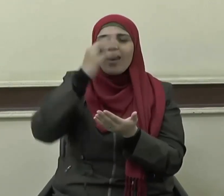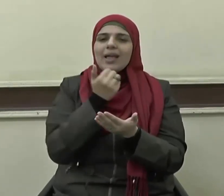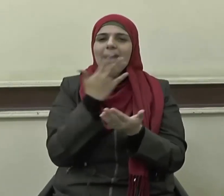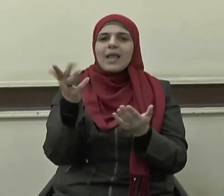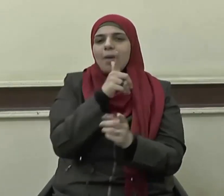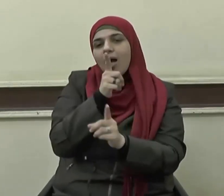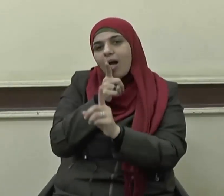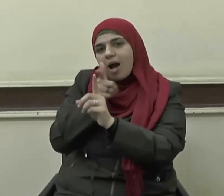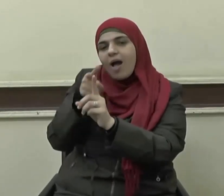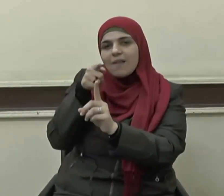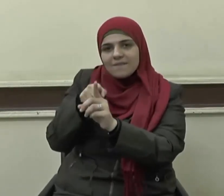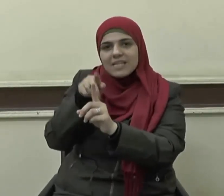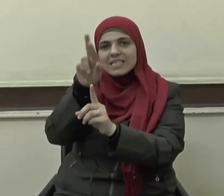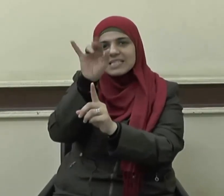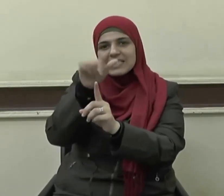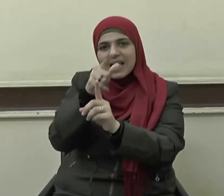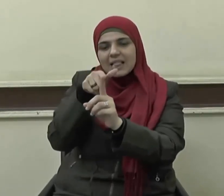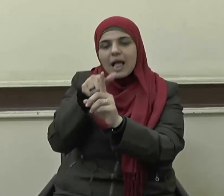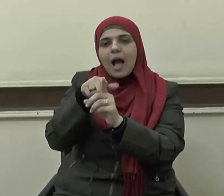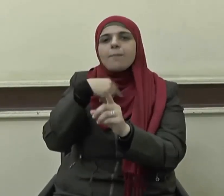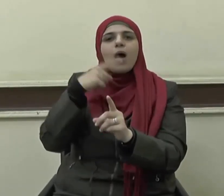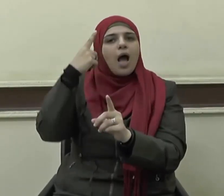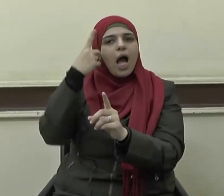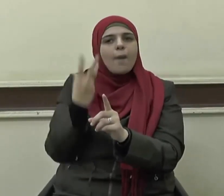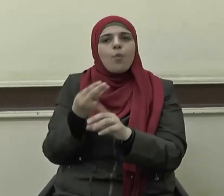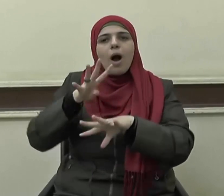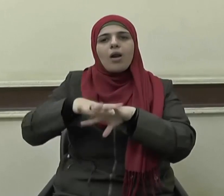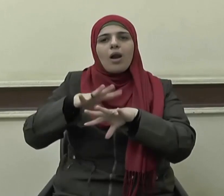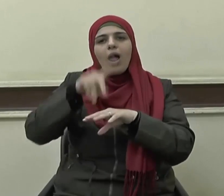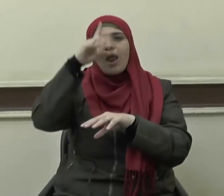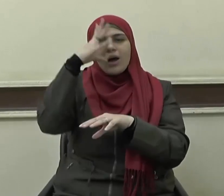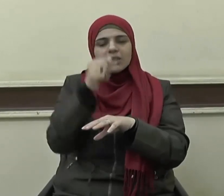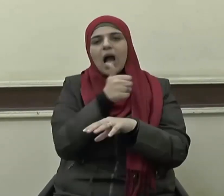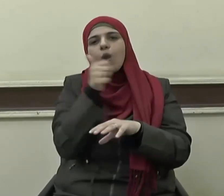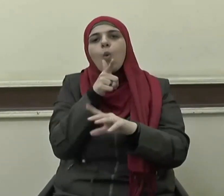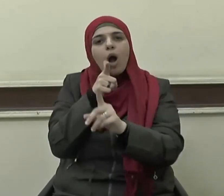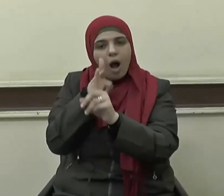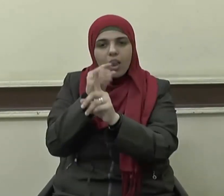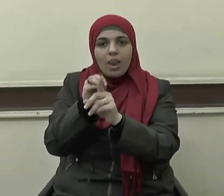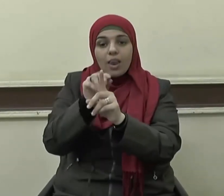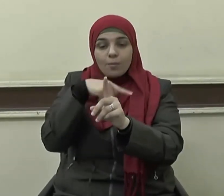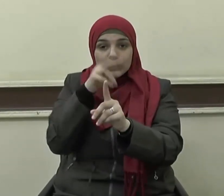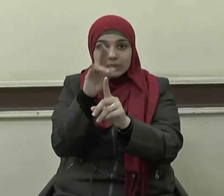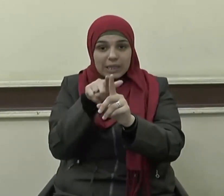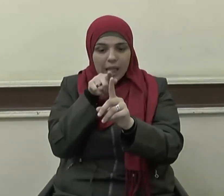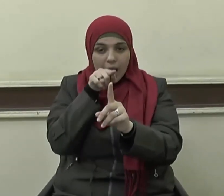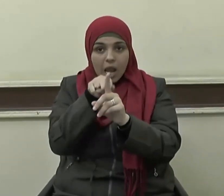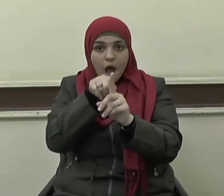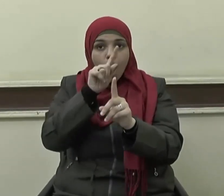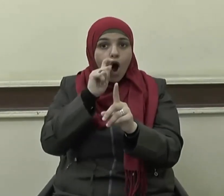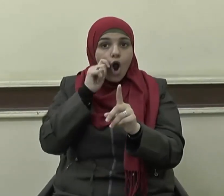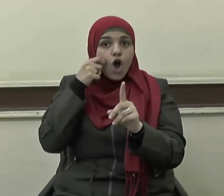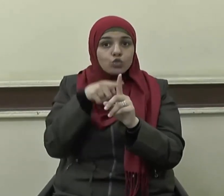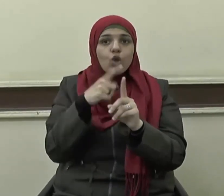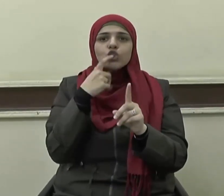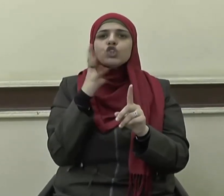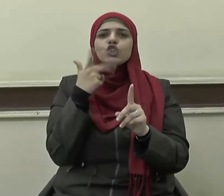سيدنا أبو بكر رضي الله تعالى عنه إنك رجل شاب عاقل